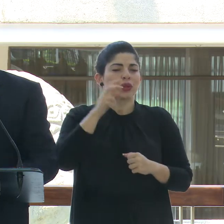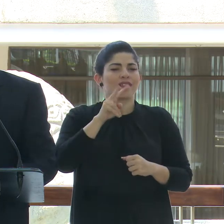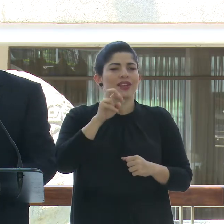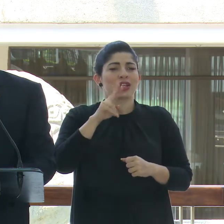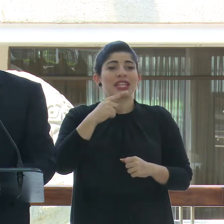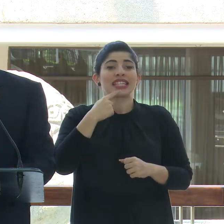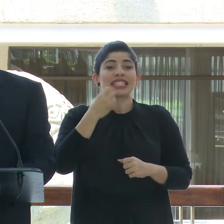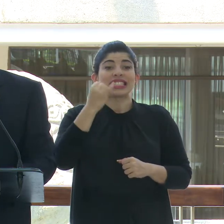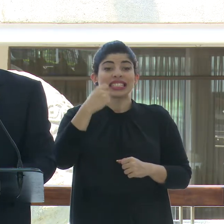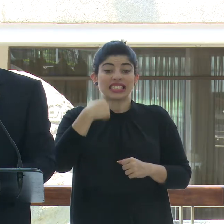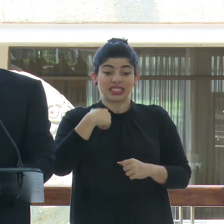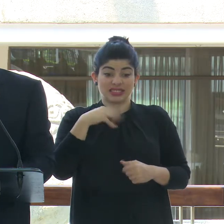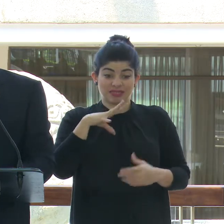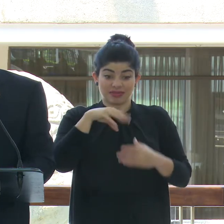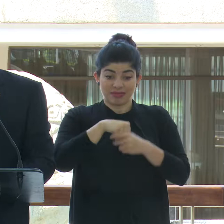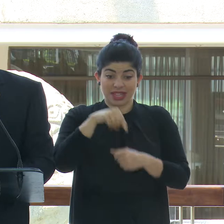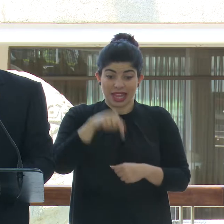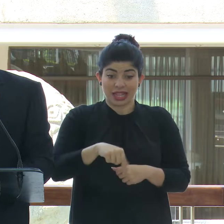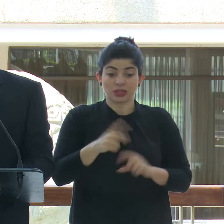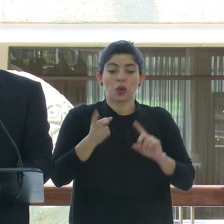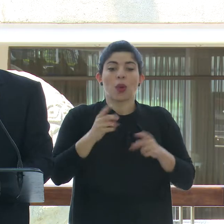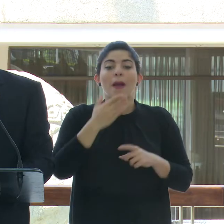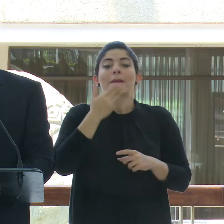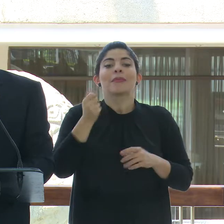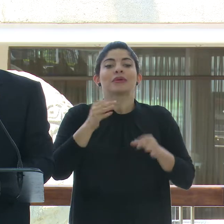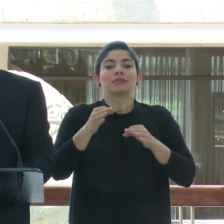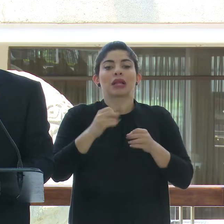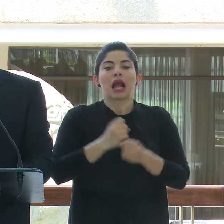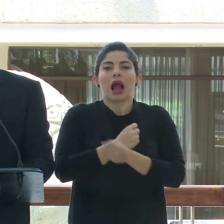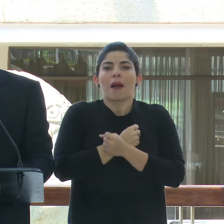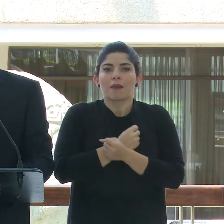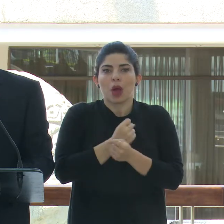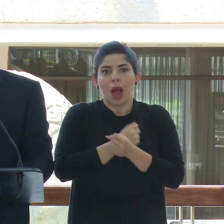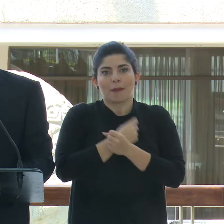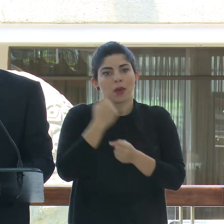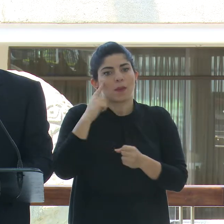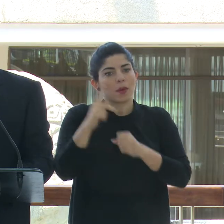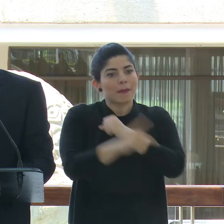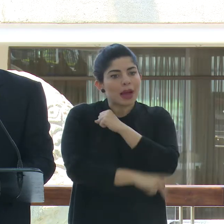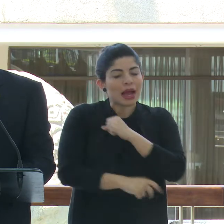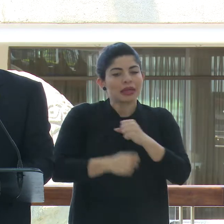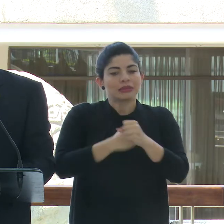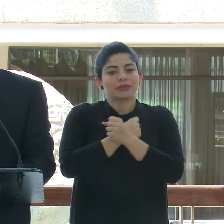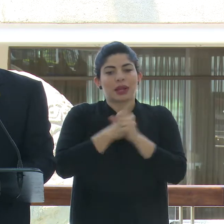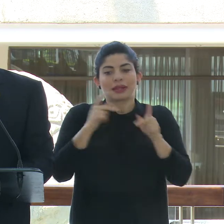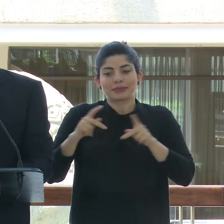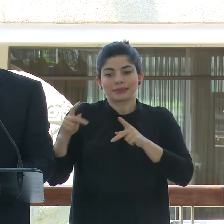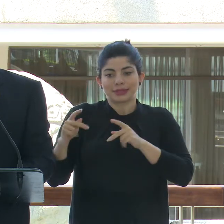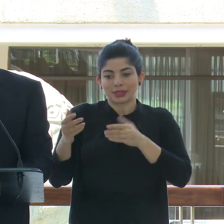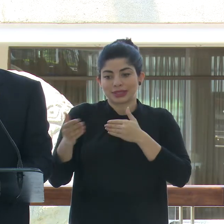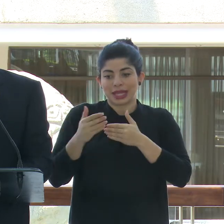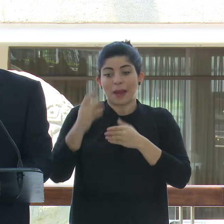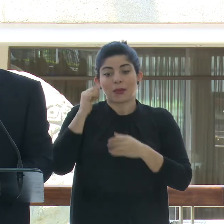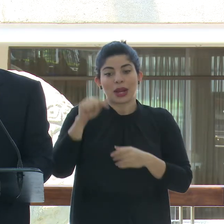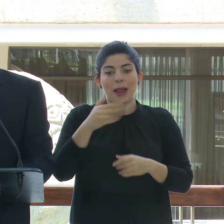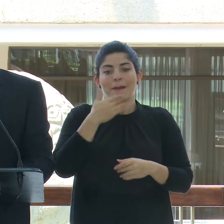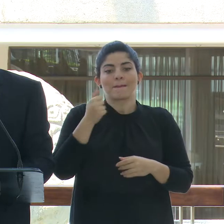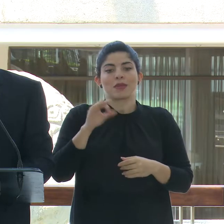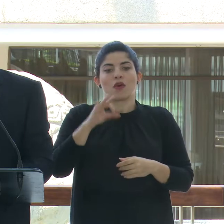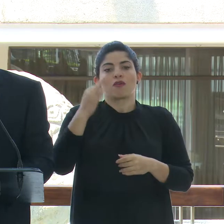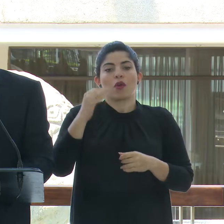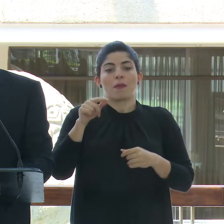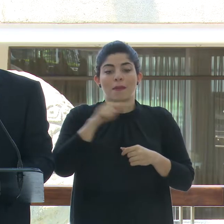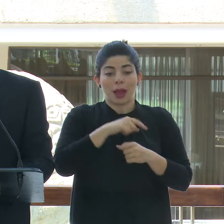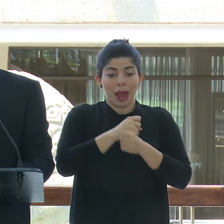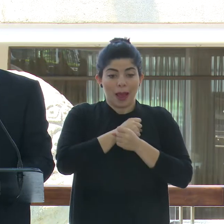Víctor que si no se mete en esto, la mejor explicación es el amor y el amor por el país y el amor por las personas cercanas a uno, porque es la mejor forma de traducir